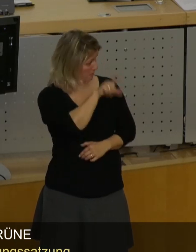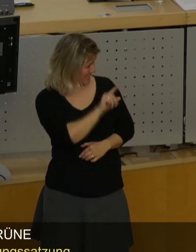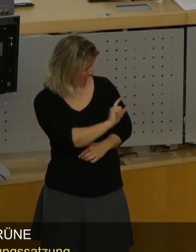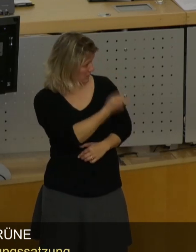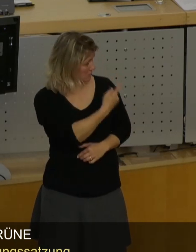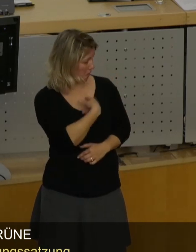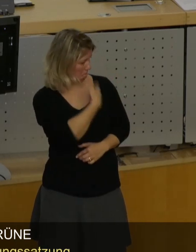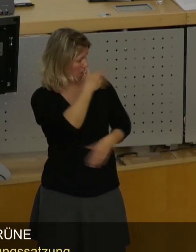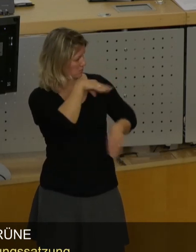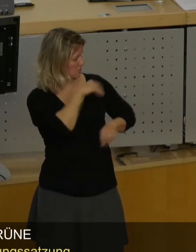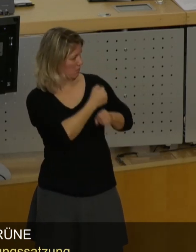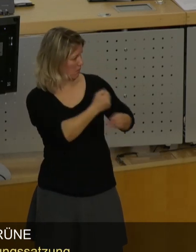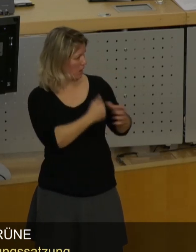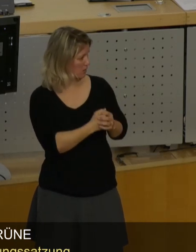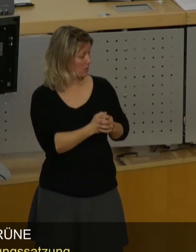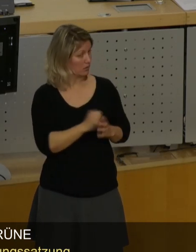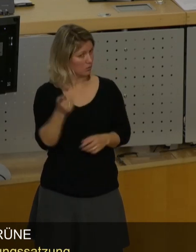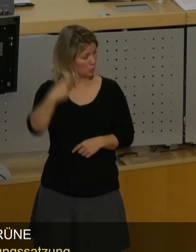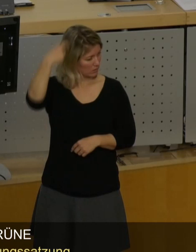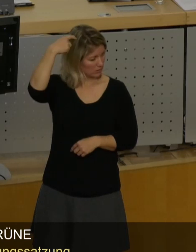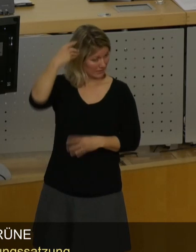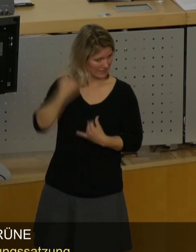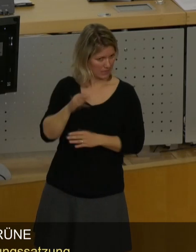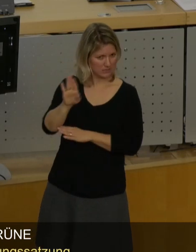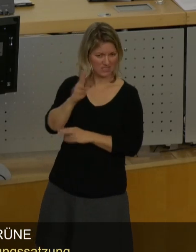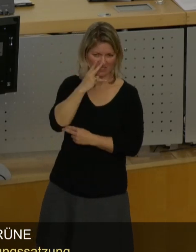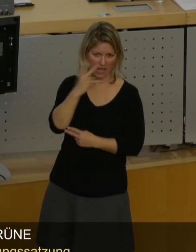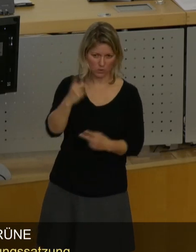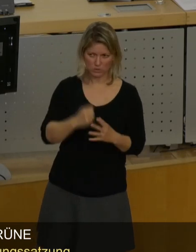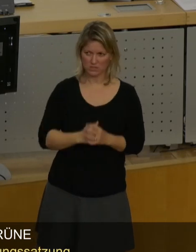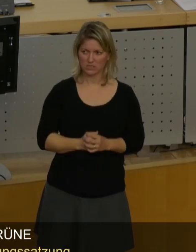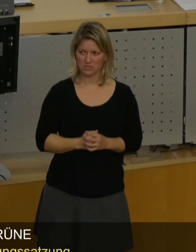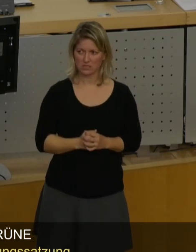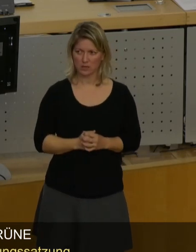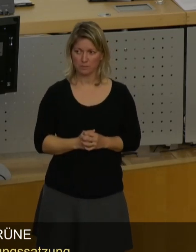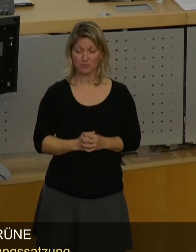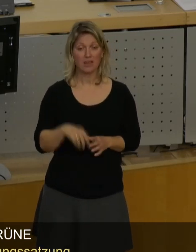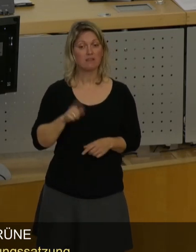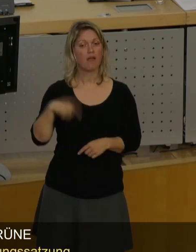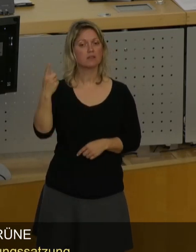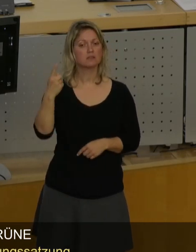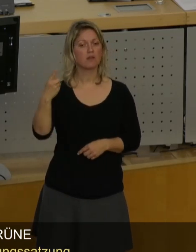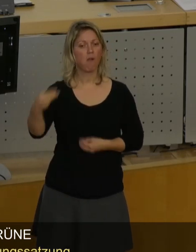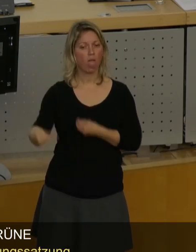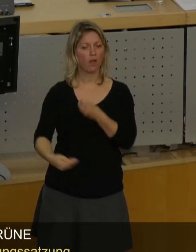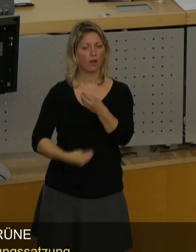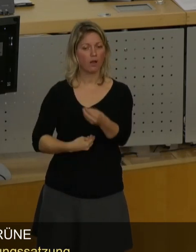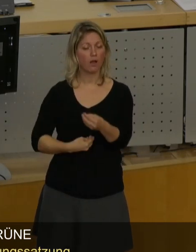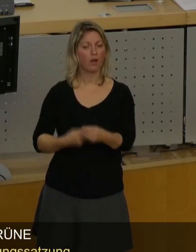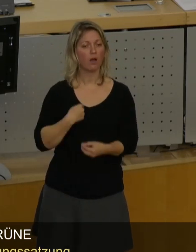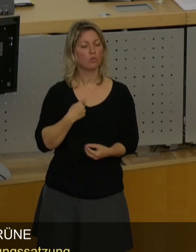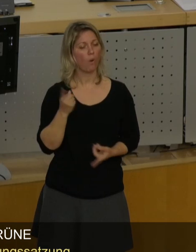was machen Sie jetzt gedanklich? Vielleicht können Sie mir ja versuchen, mal einen Moment zu folgen. Sie machen gedanklich, Sie unterstellen uns unlautere Motive